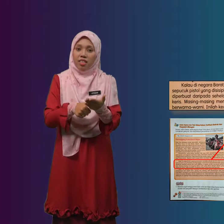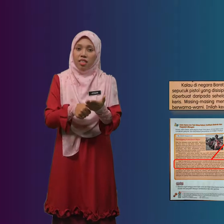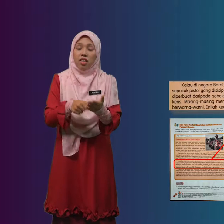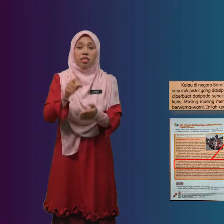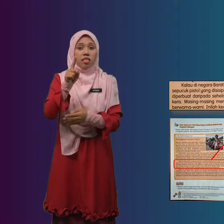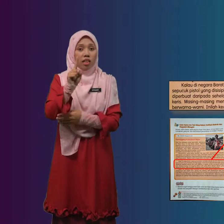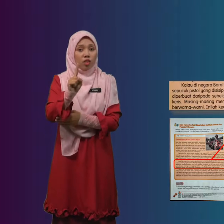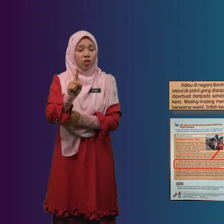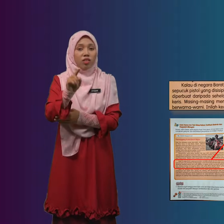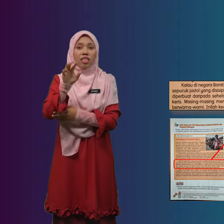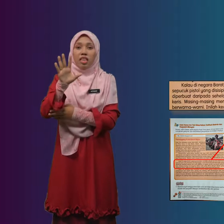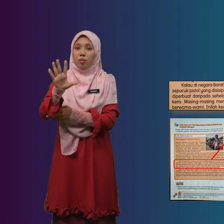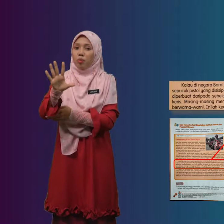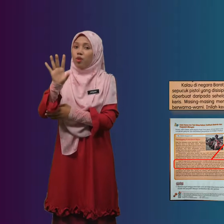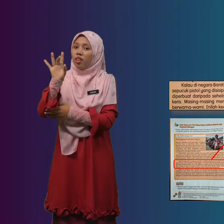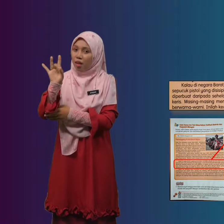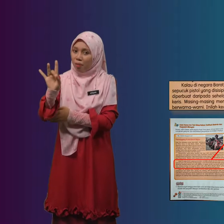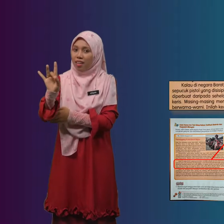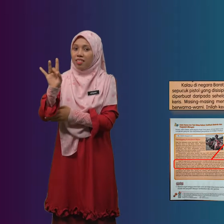Seratus Lima Puluh Lapan